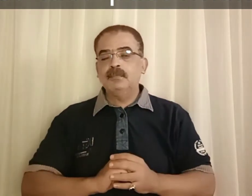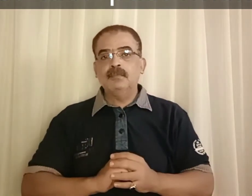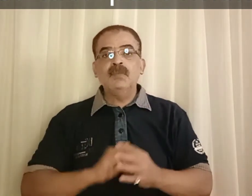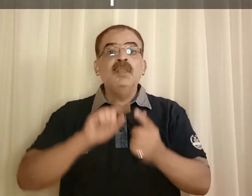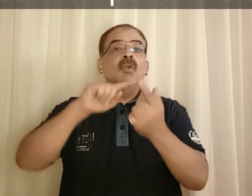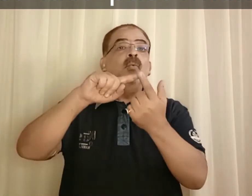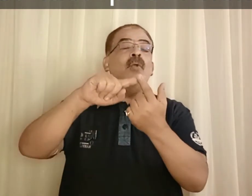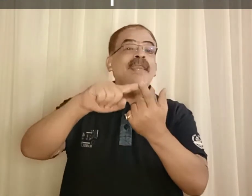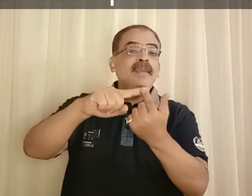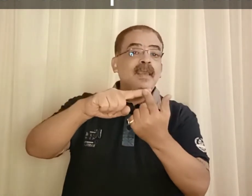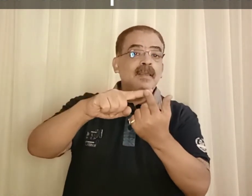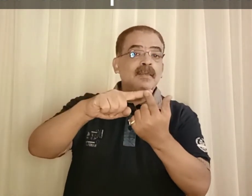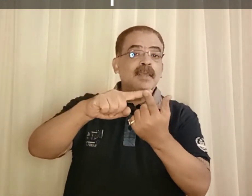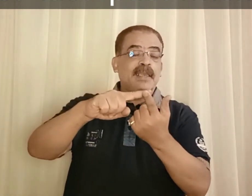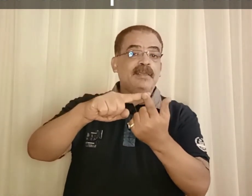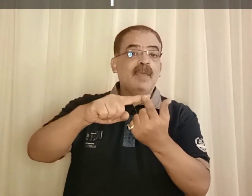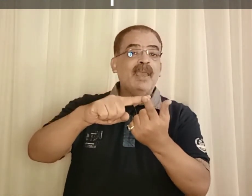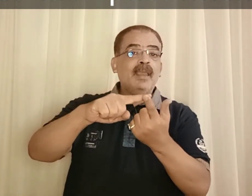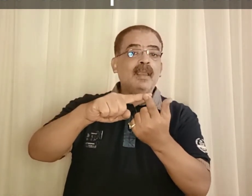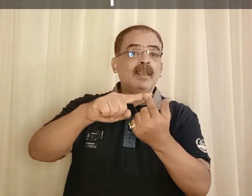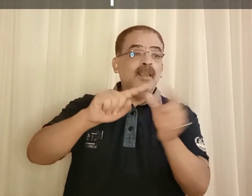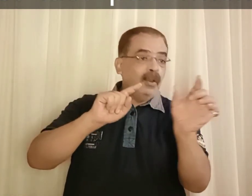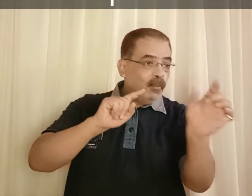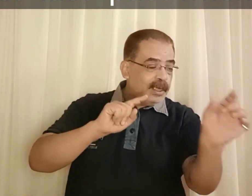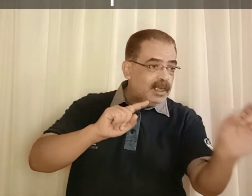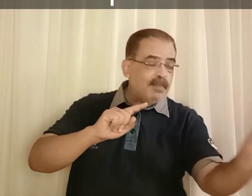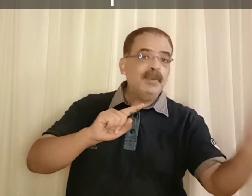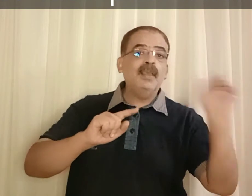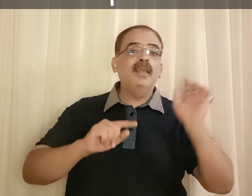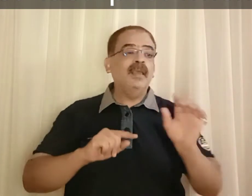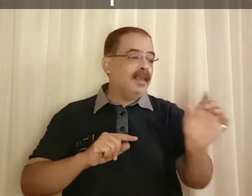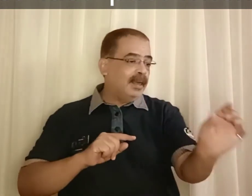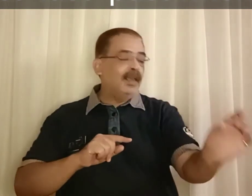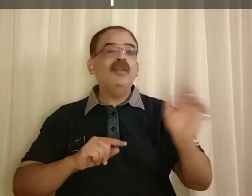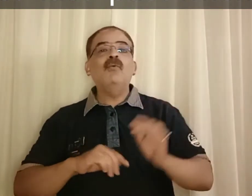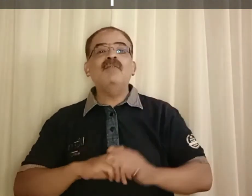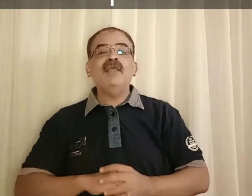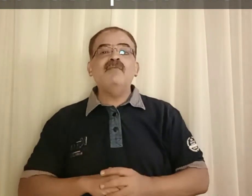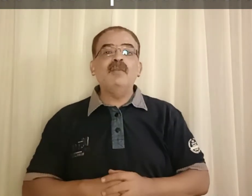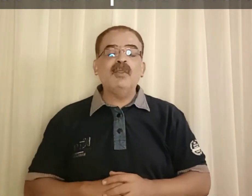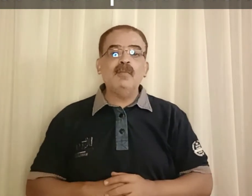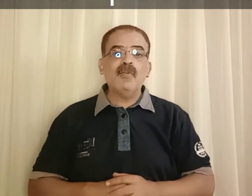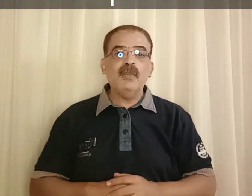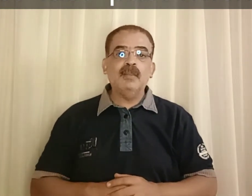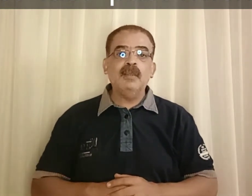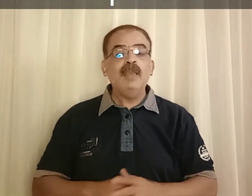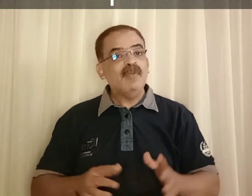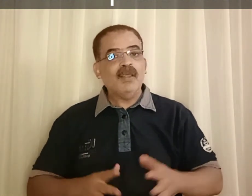when عندما ونديب اللي هو الفاعل في الماضي البسيط المثال